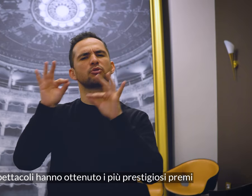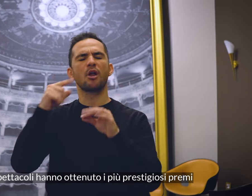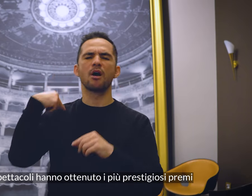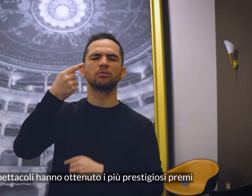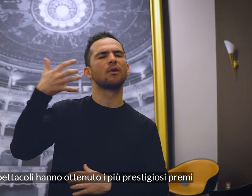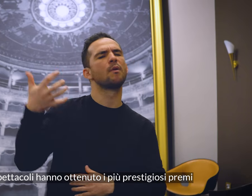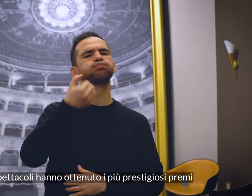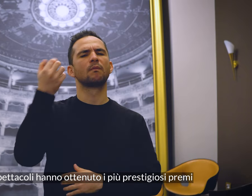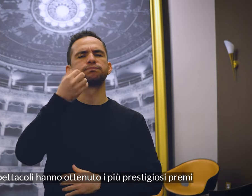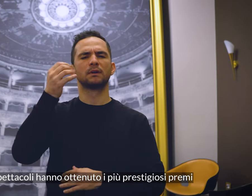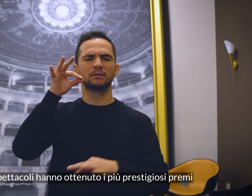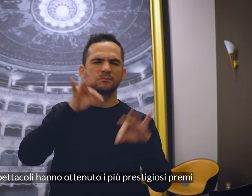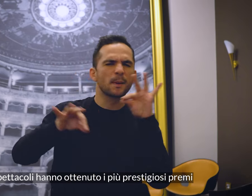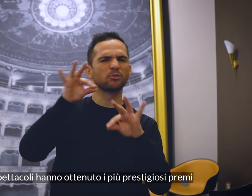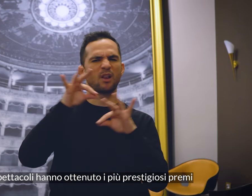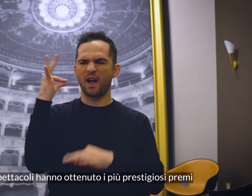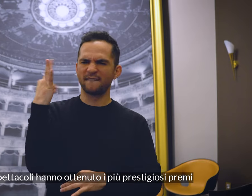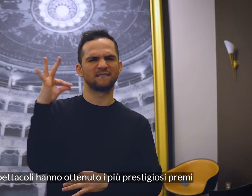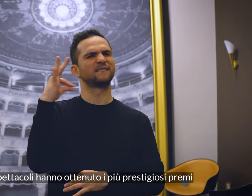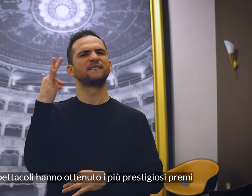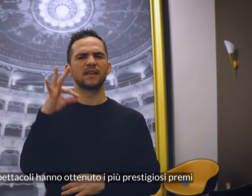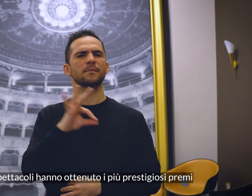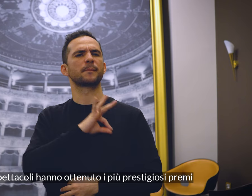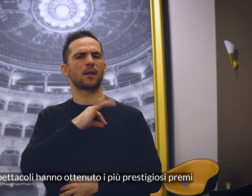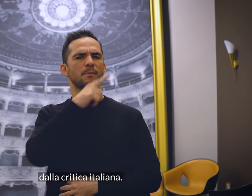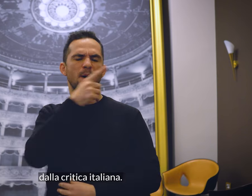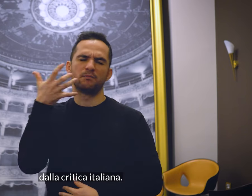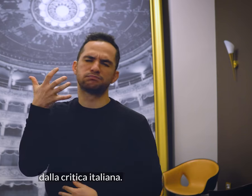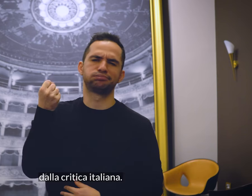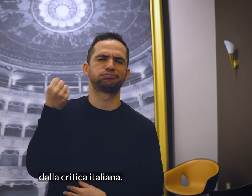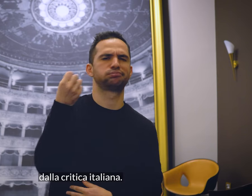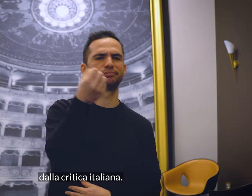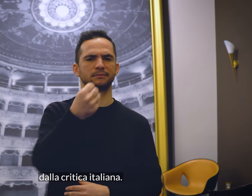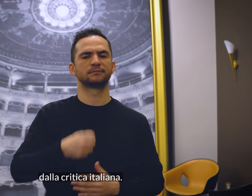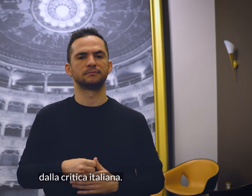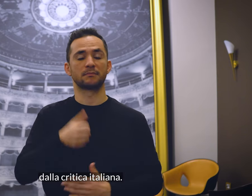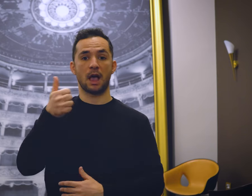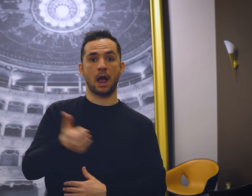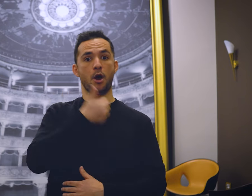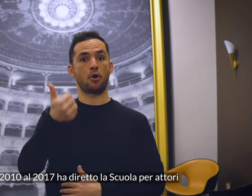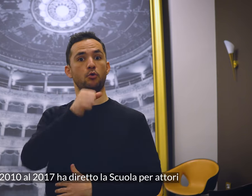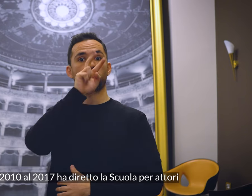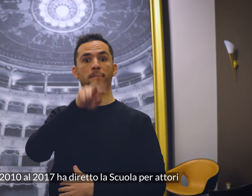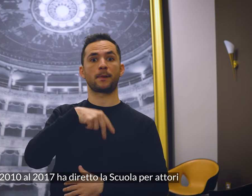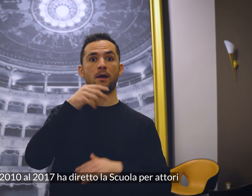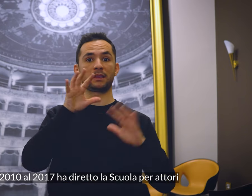spettacoli hanno ottenuto i più prestigiosi premi dalla critica italiana. Dal 2010